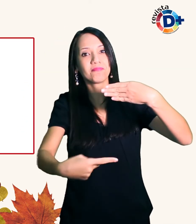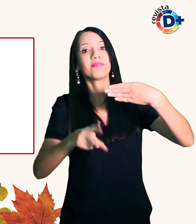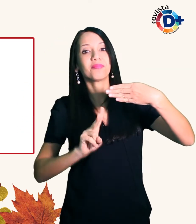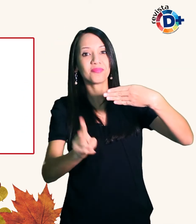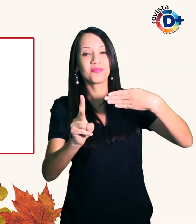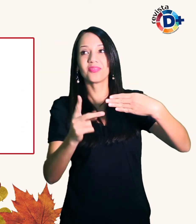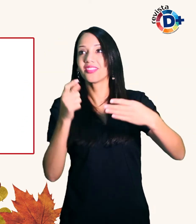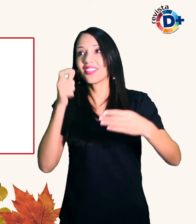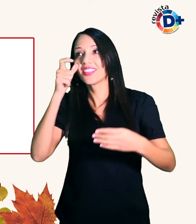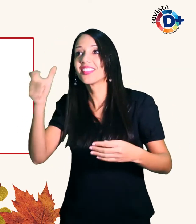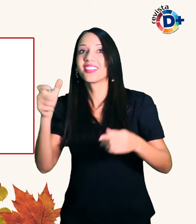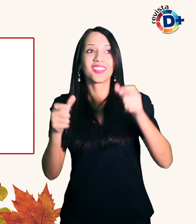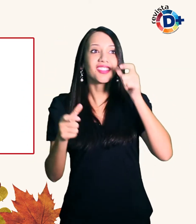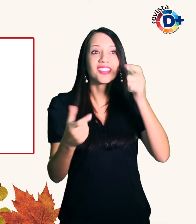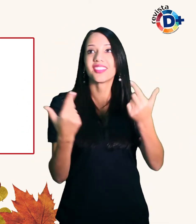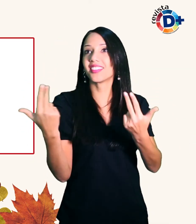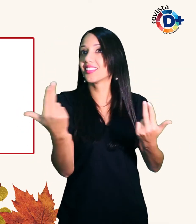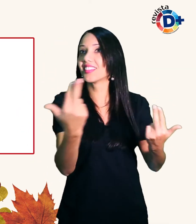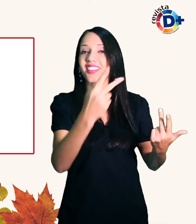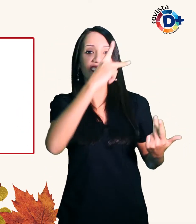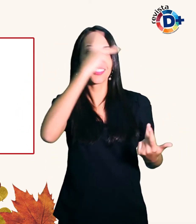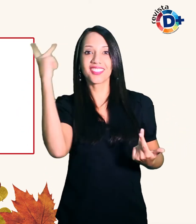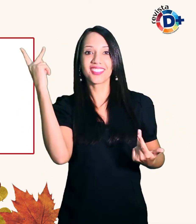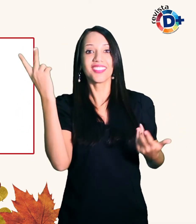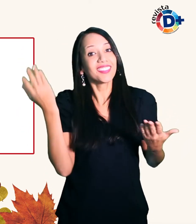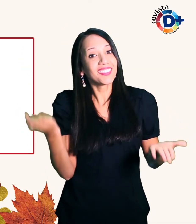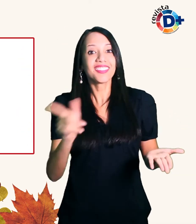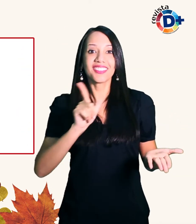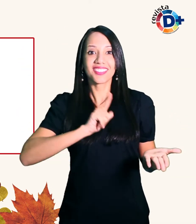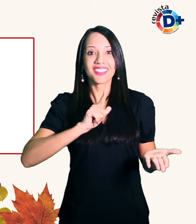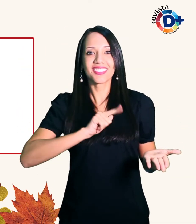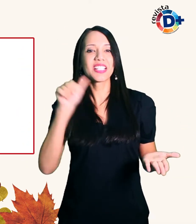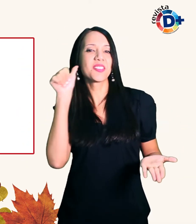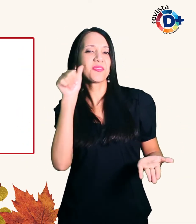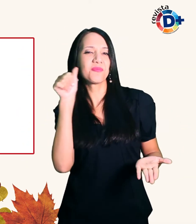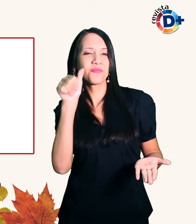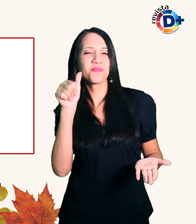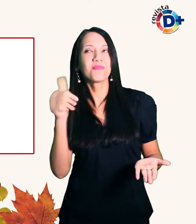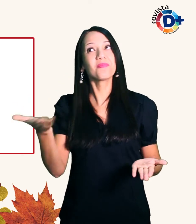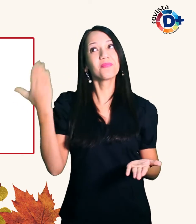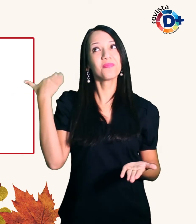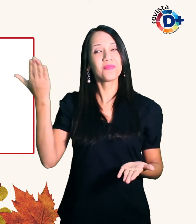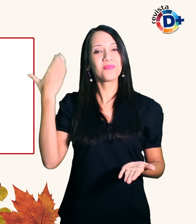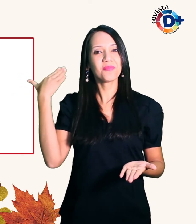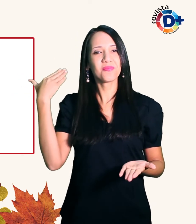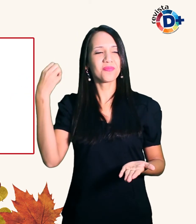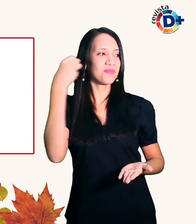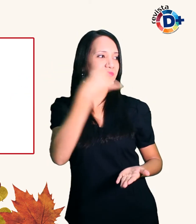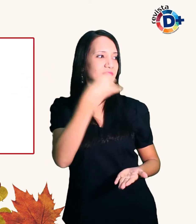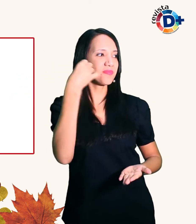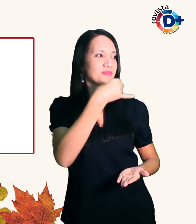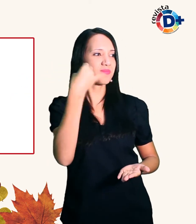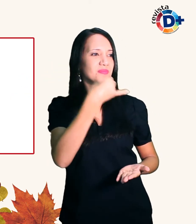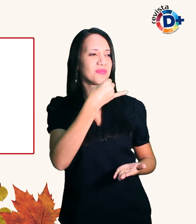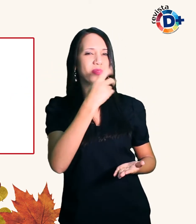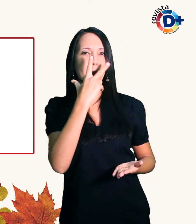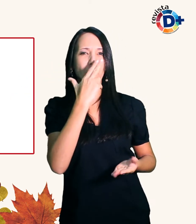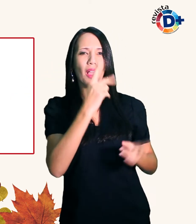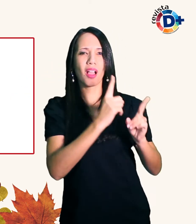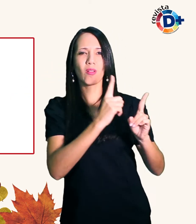pessoas da mesma maneira No entanto diz que as meninas que antes davam bola afastaram-se É